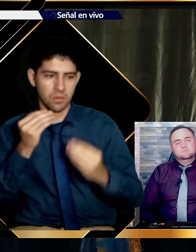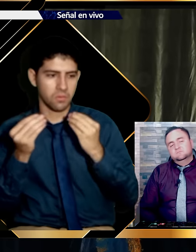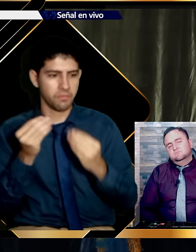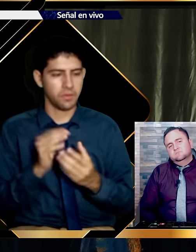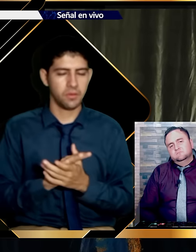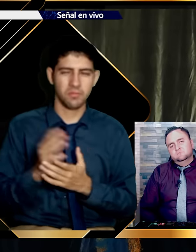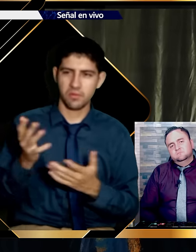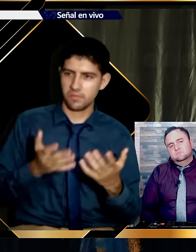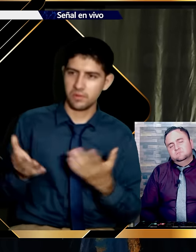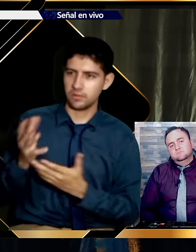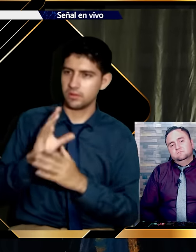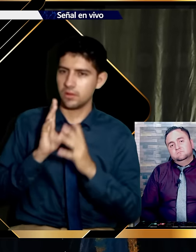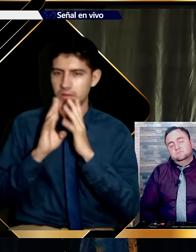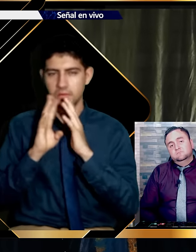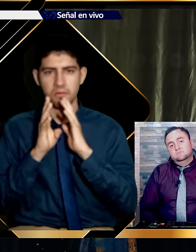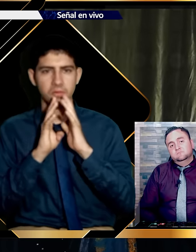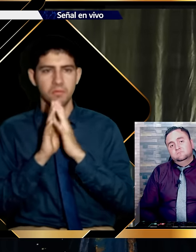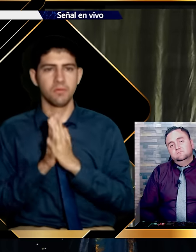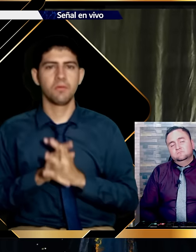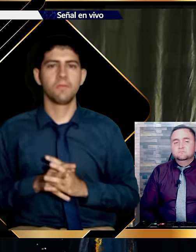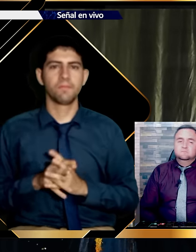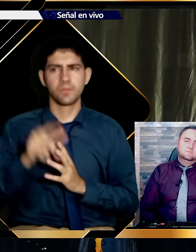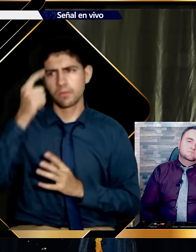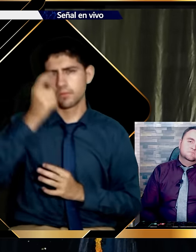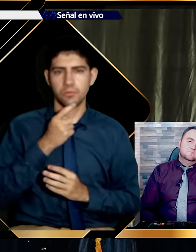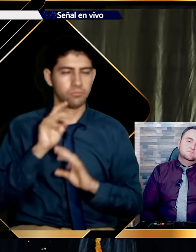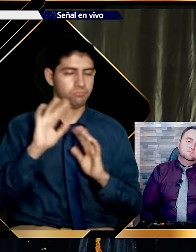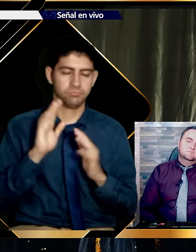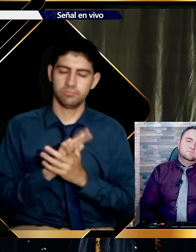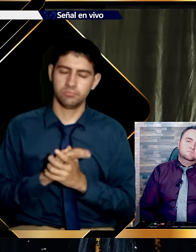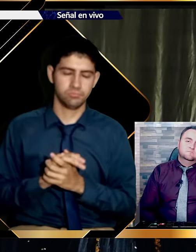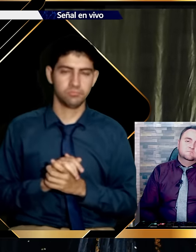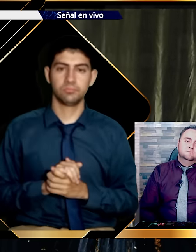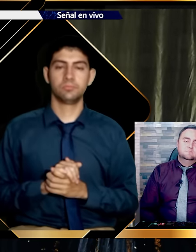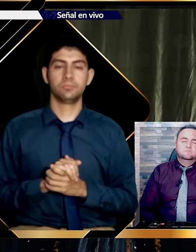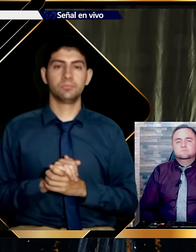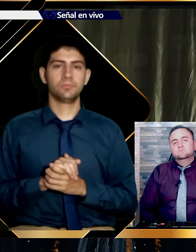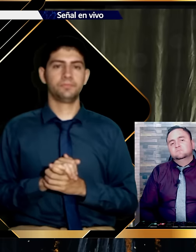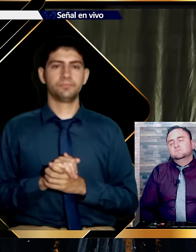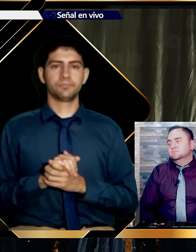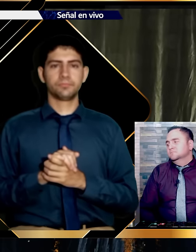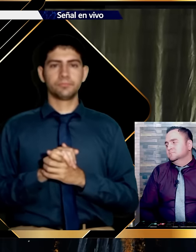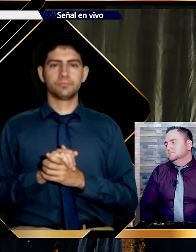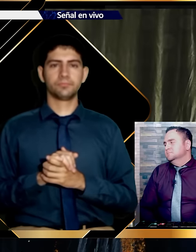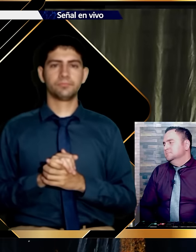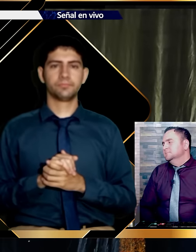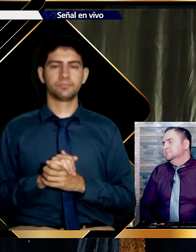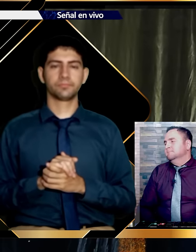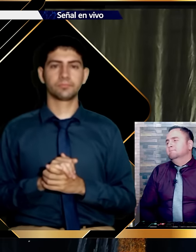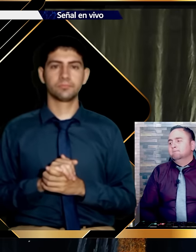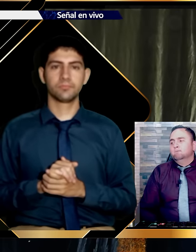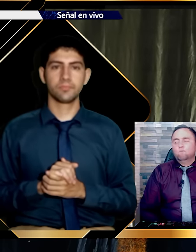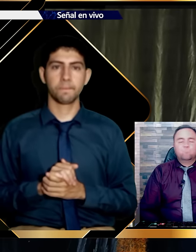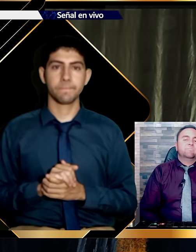También pudiera hacerlo. Para el arrepentimiento. Pero no lo hizo. Extendió su mano. Y de